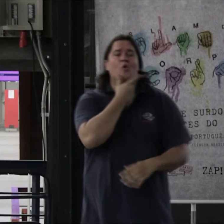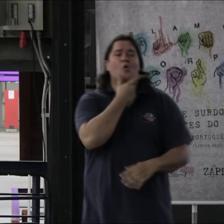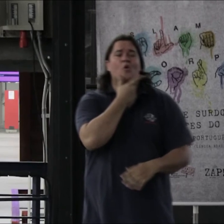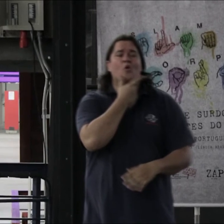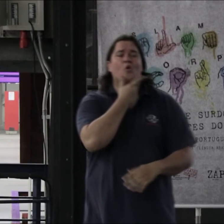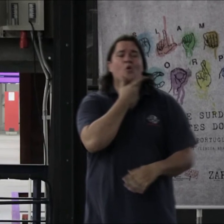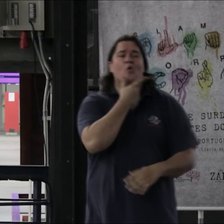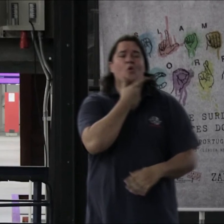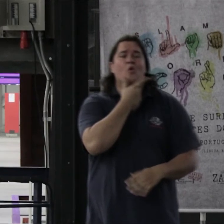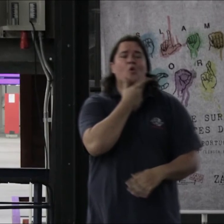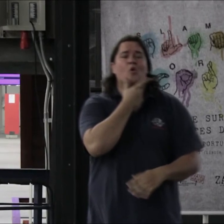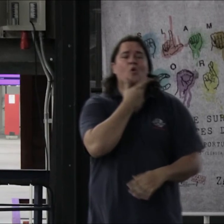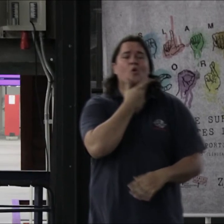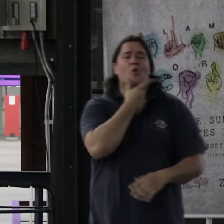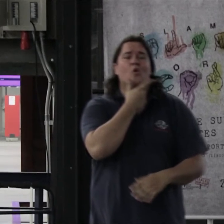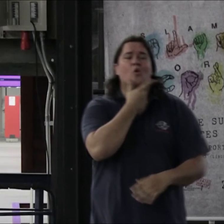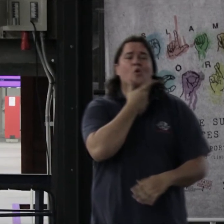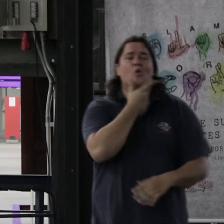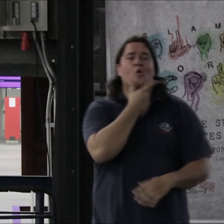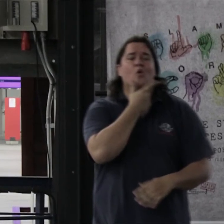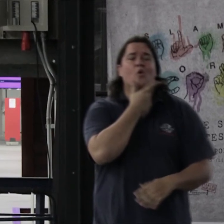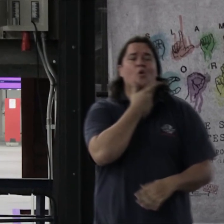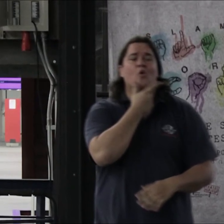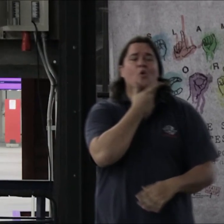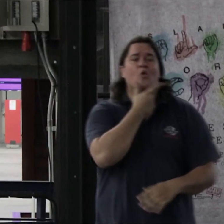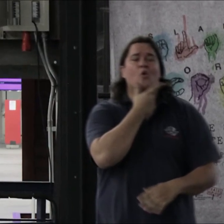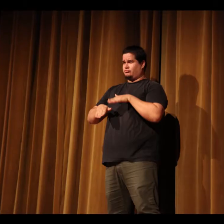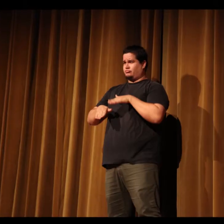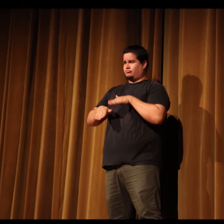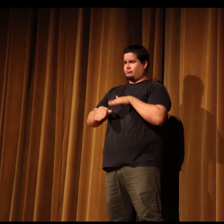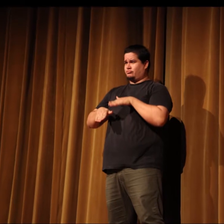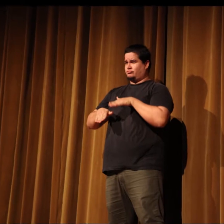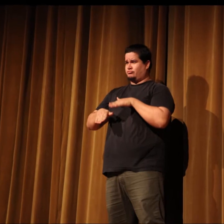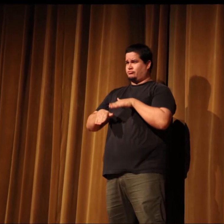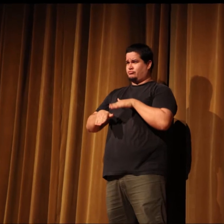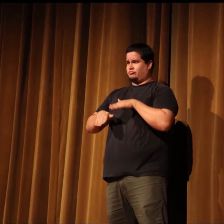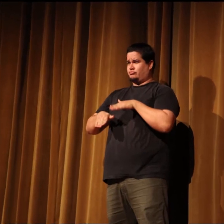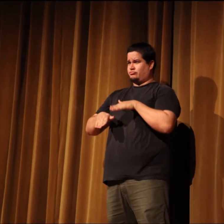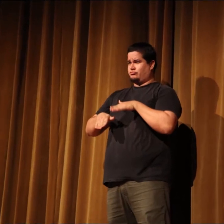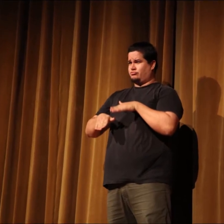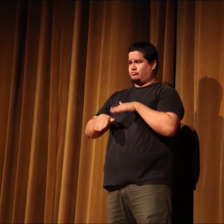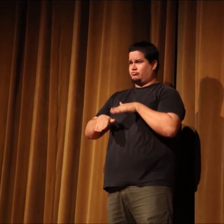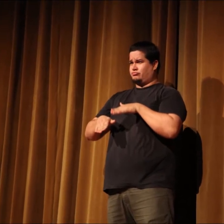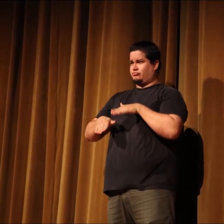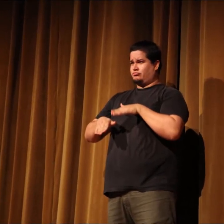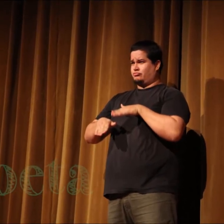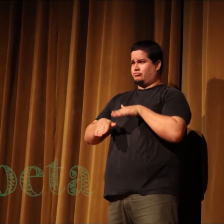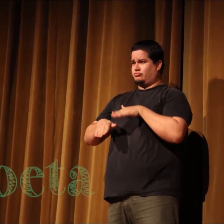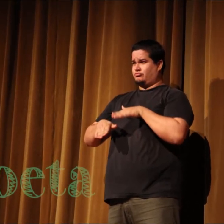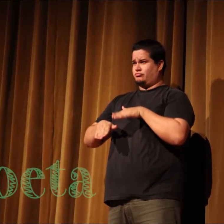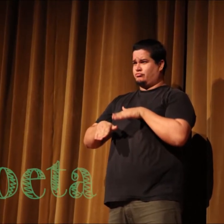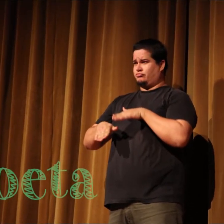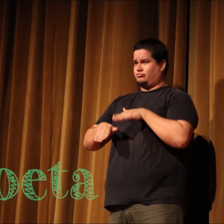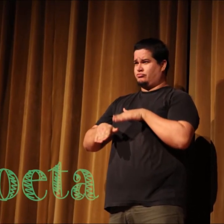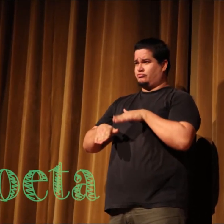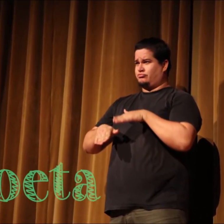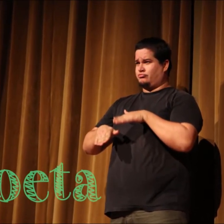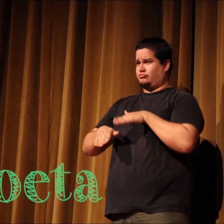outro braço está semi-dobrado com a mão na altura do umbigo. Ao fundo, uma corotina de teatro marrom fechada. Na